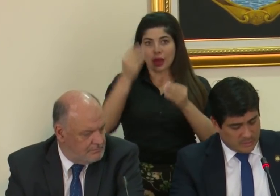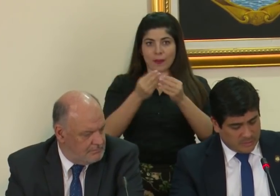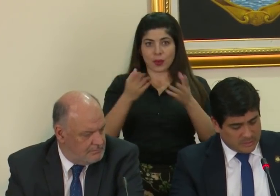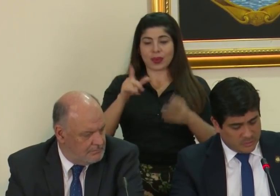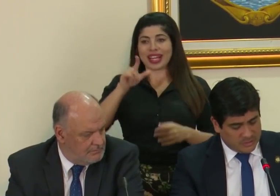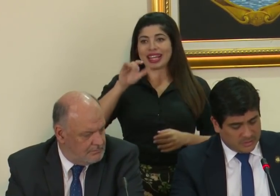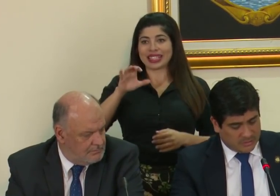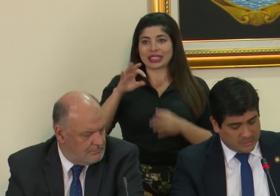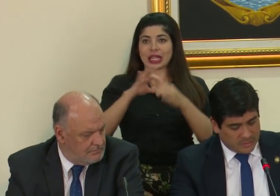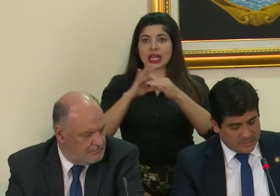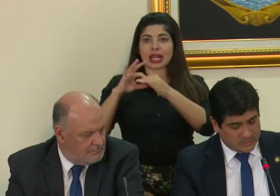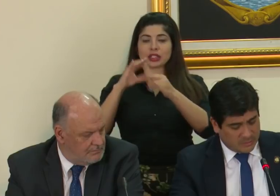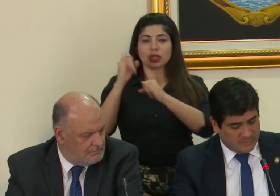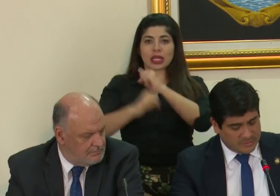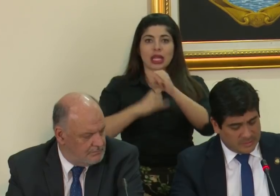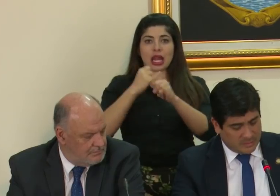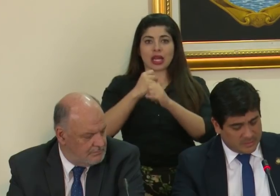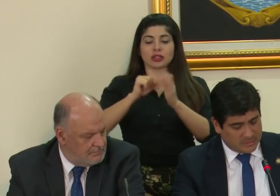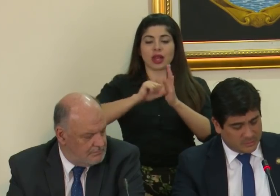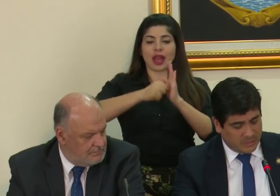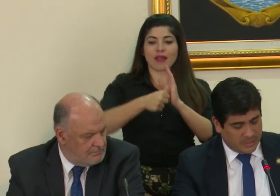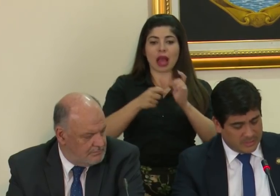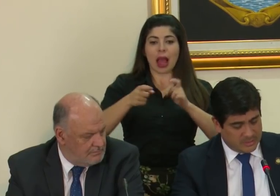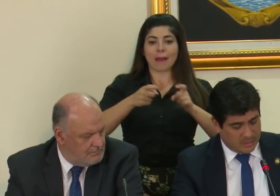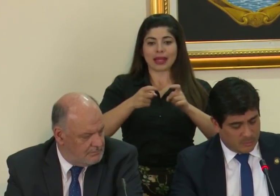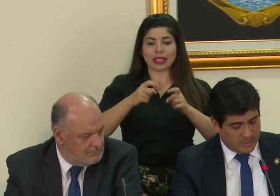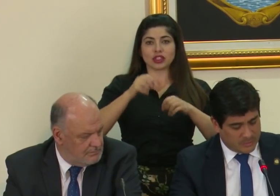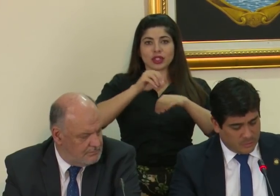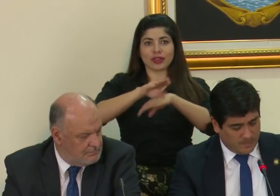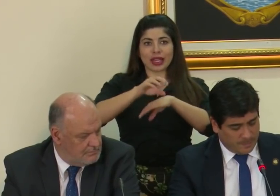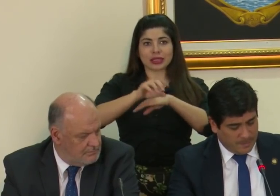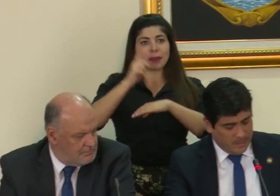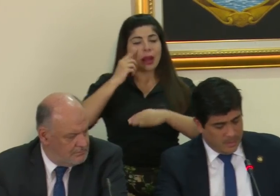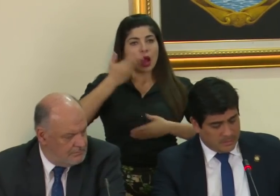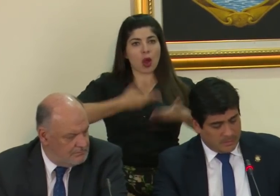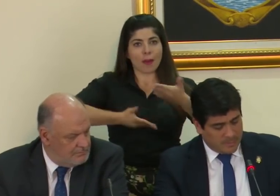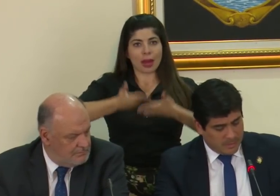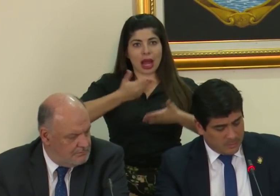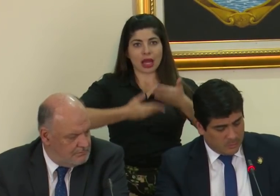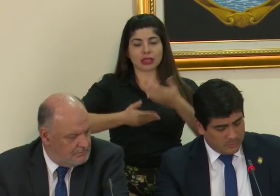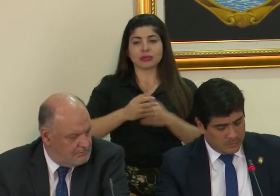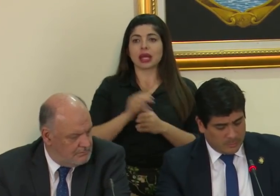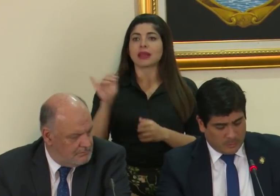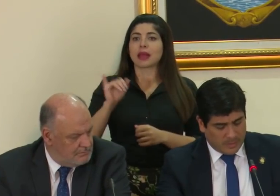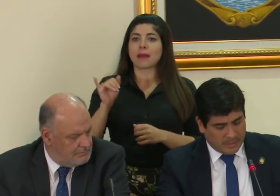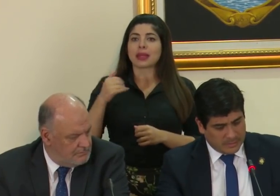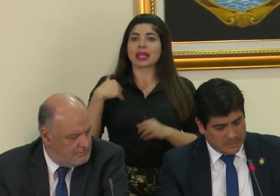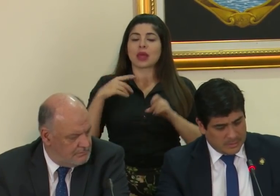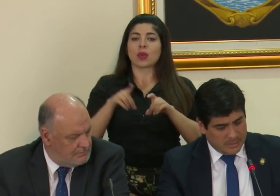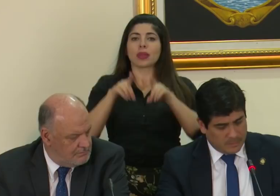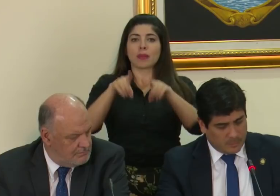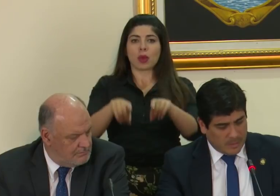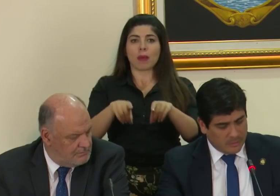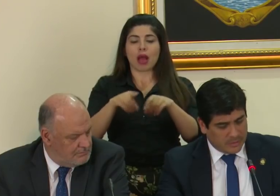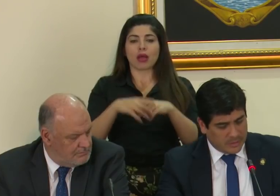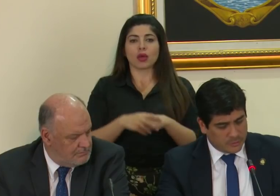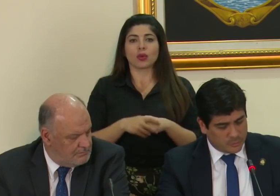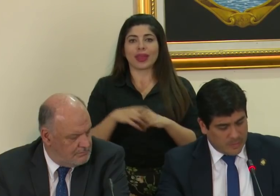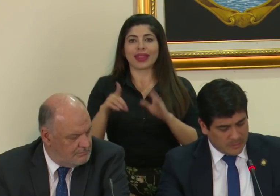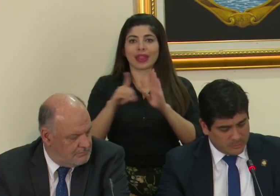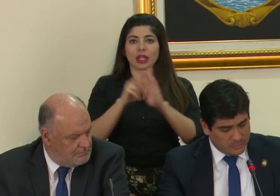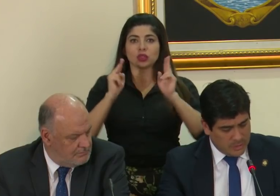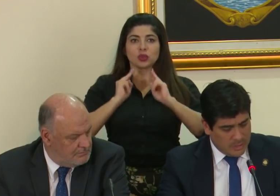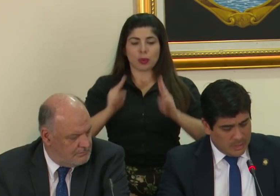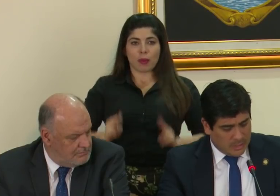licenciado en Relaciones Internacionales, con énfasis en Administración y Gerencia de la Cooperación, también con Diplomado en